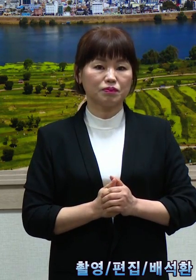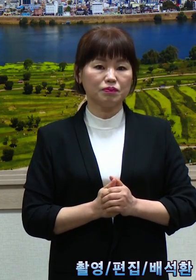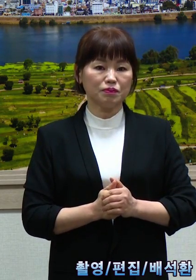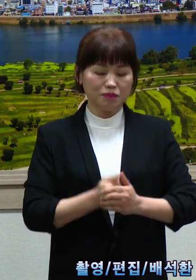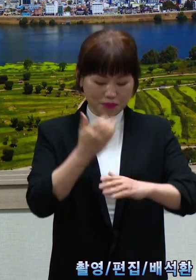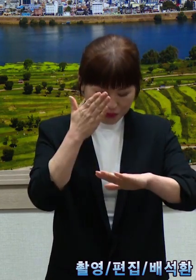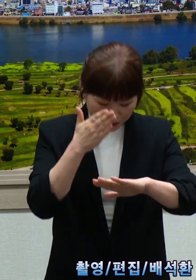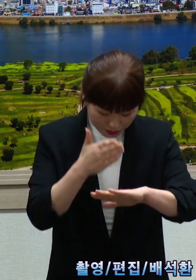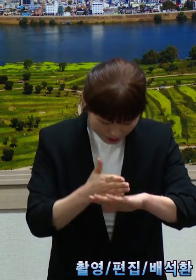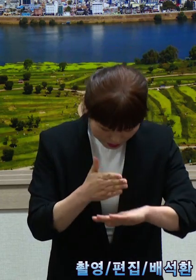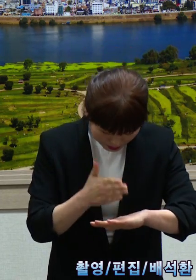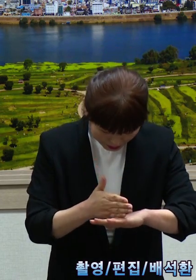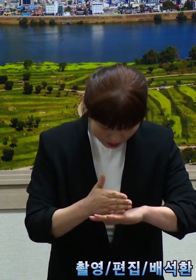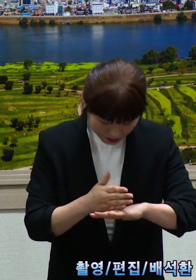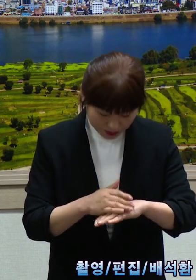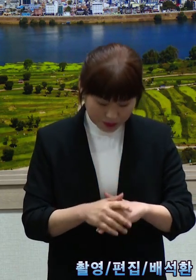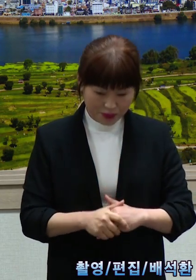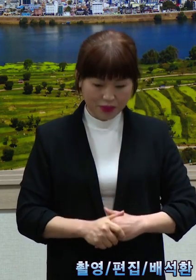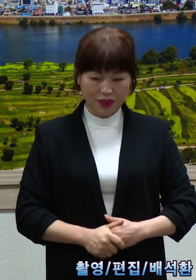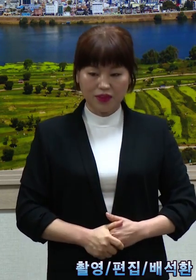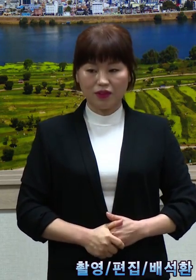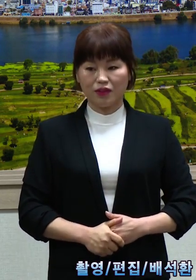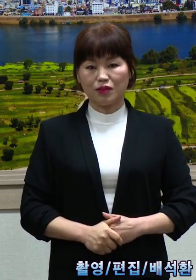감사합니다. 고맙습니다.